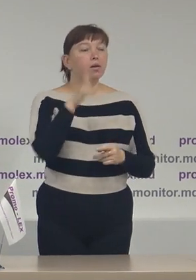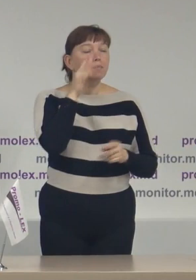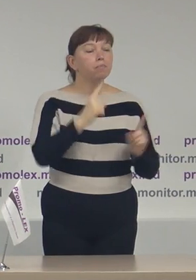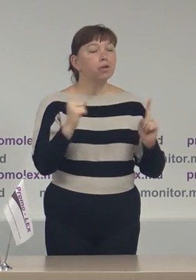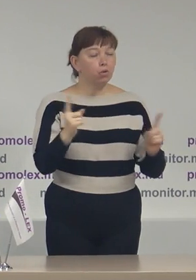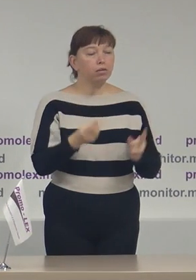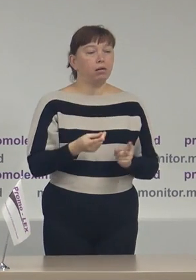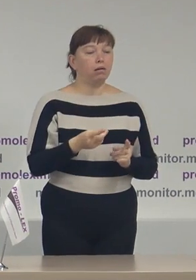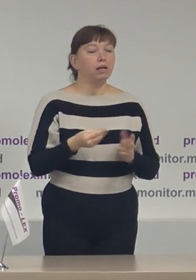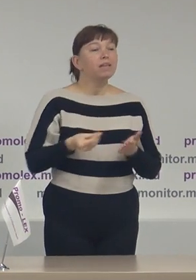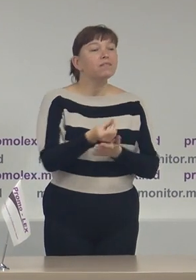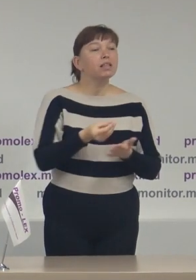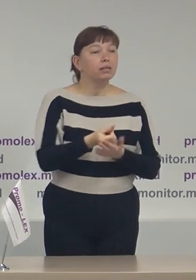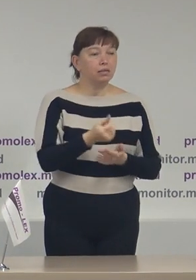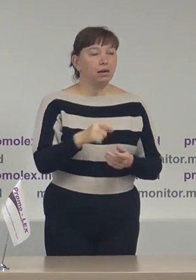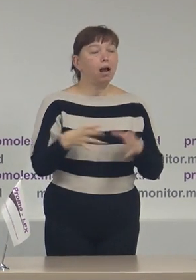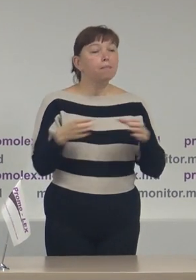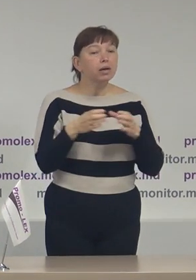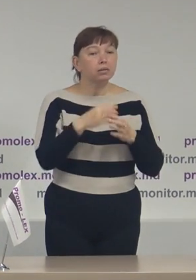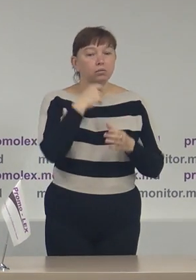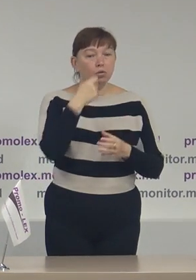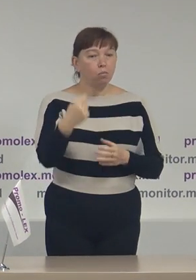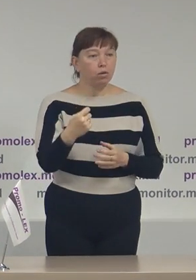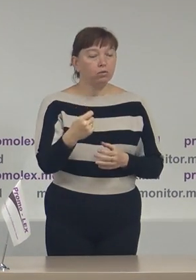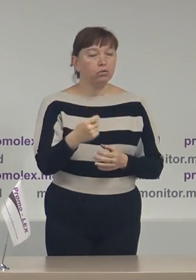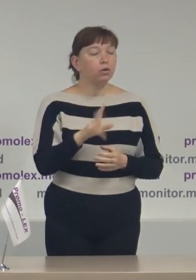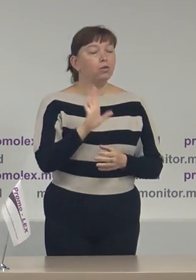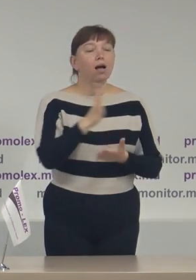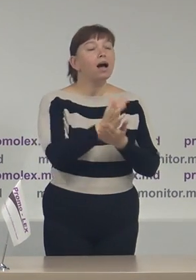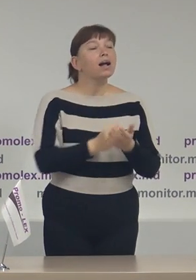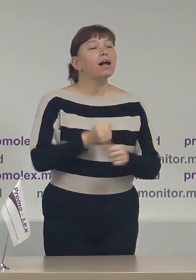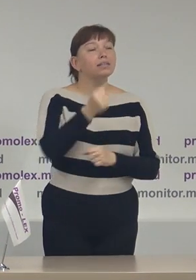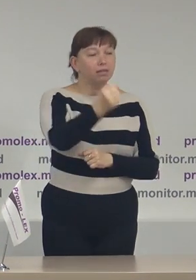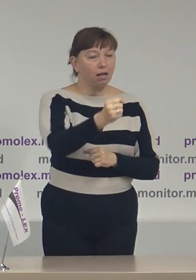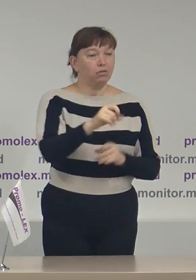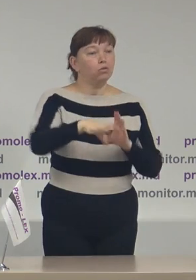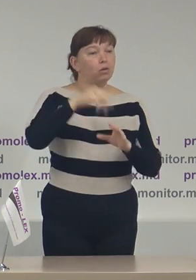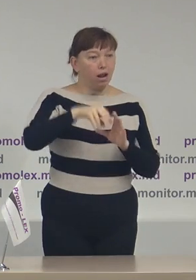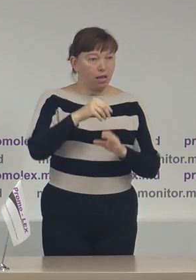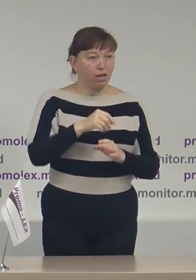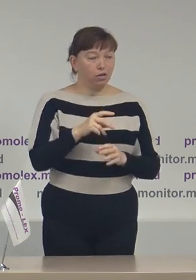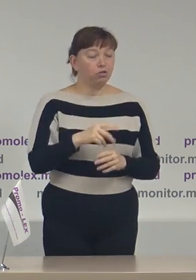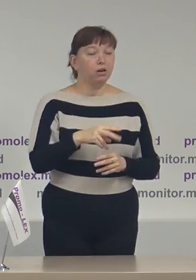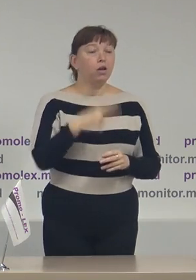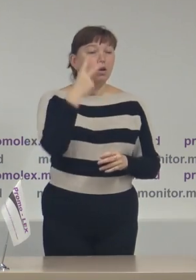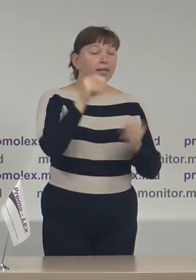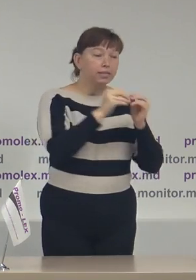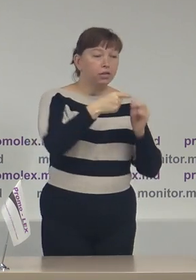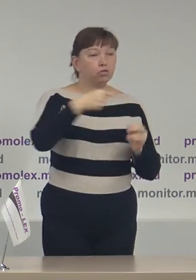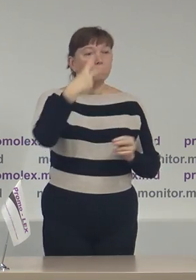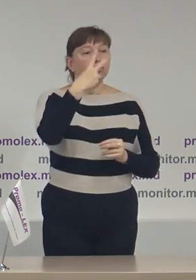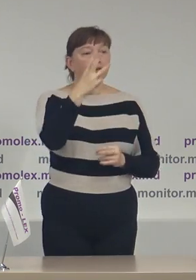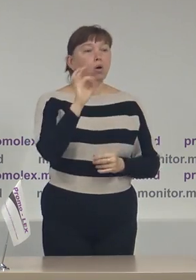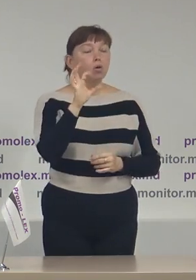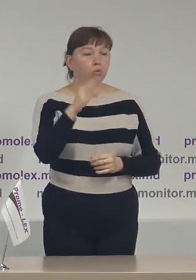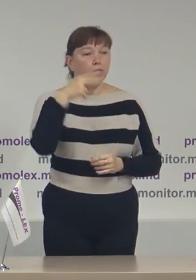finanțării partidilor politice, cer scuzii candidaților în alegeri, intervalul 10-23 octombrie